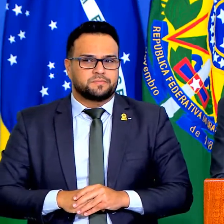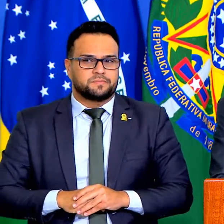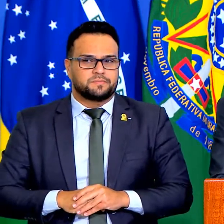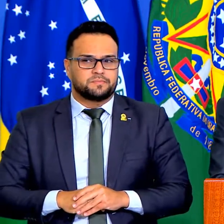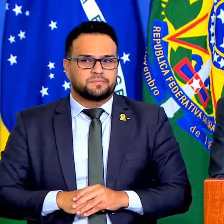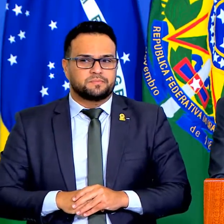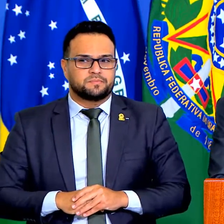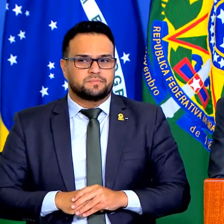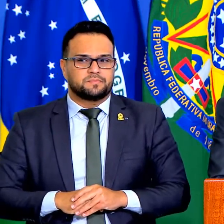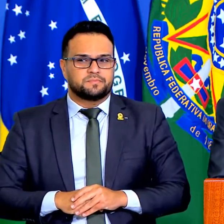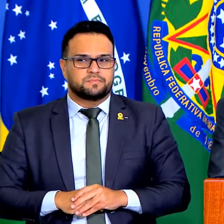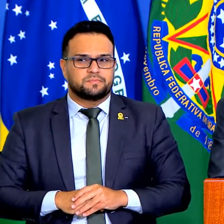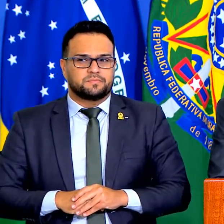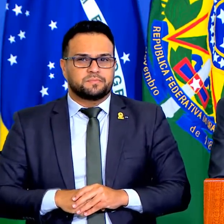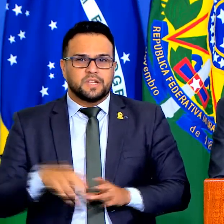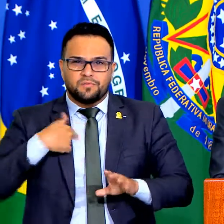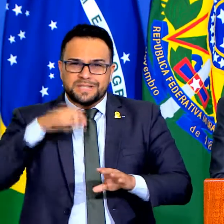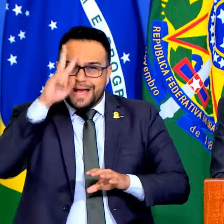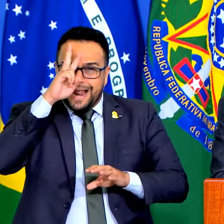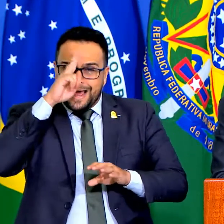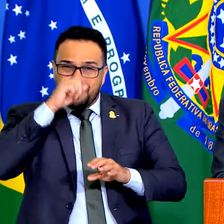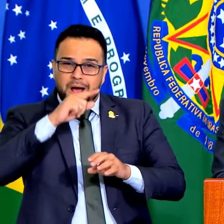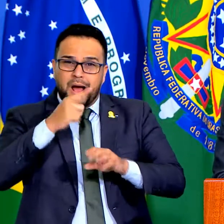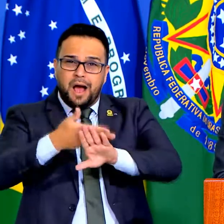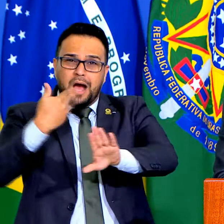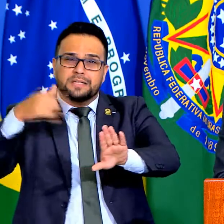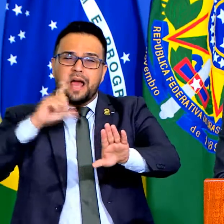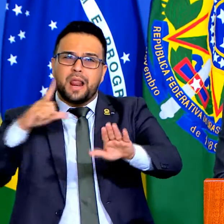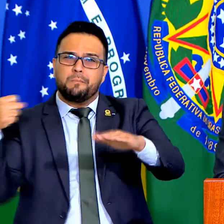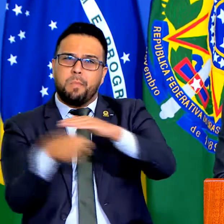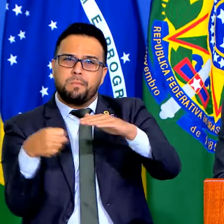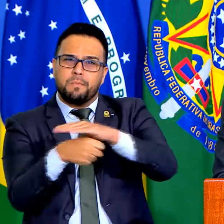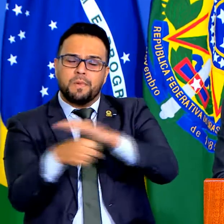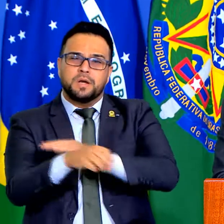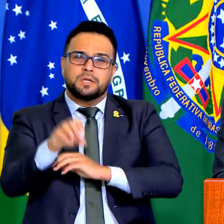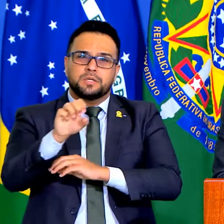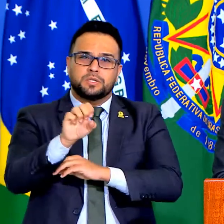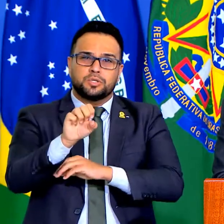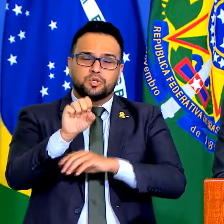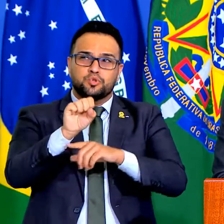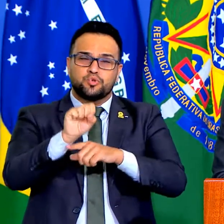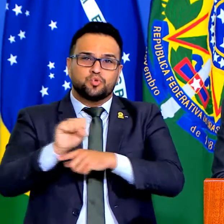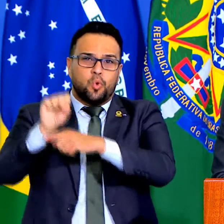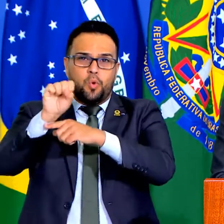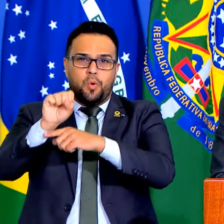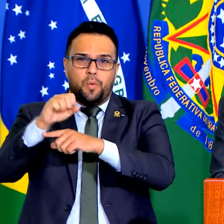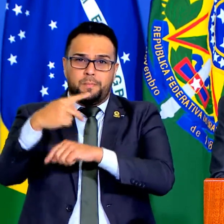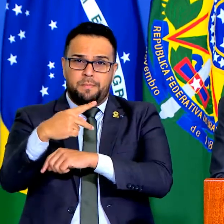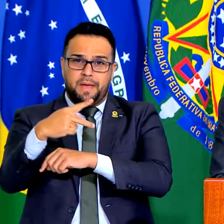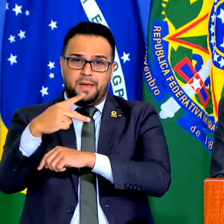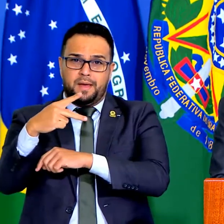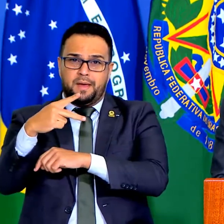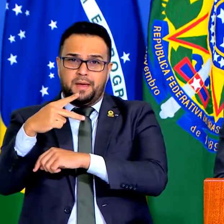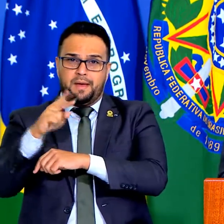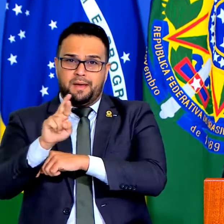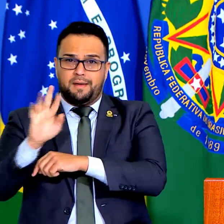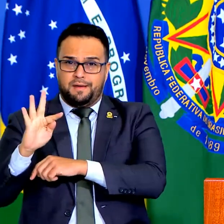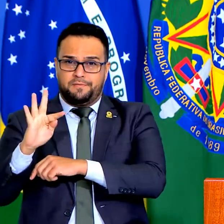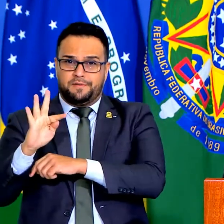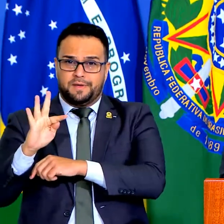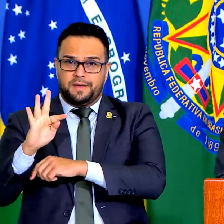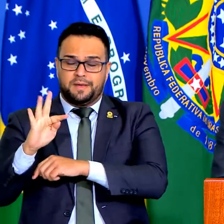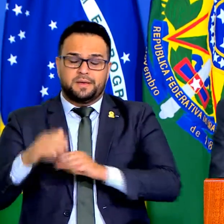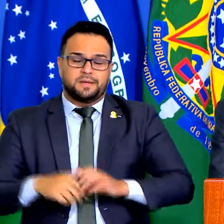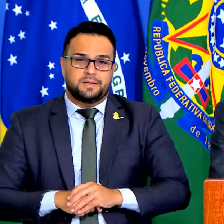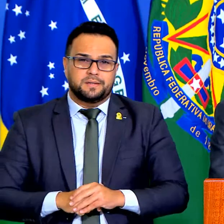loteada as superintendências das Polícias Rodoviárias Federal. E o que era exigido em troca na ponta da linha